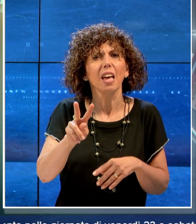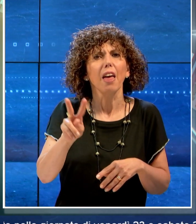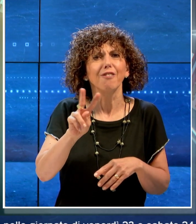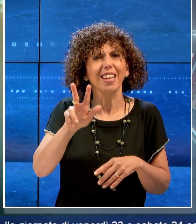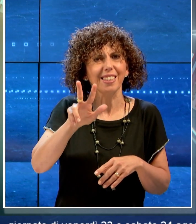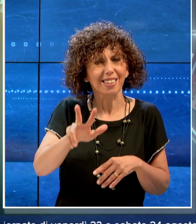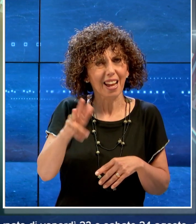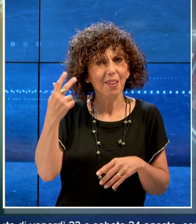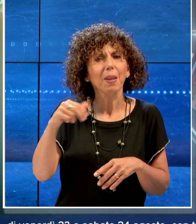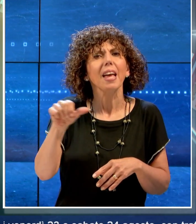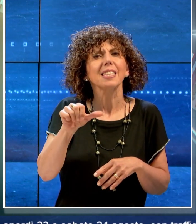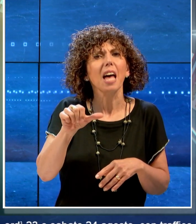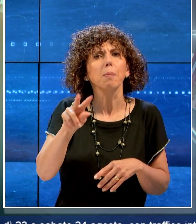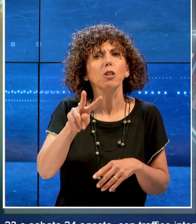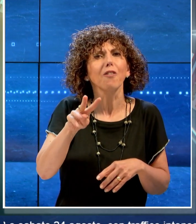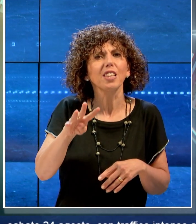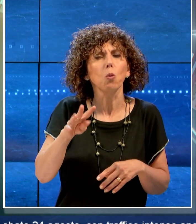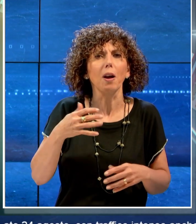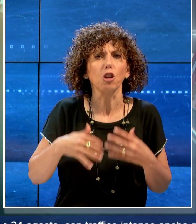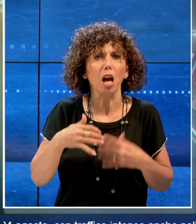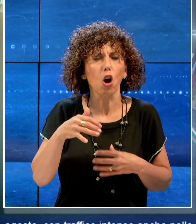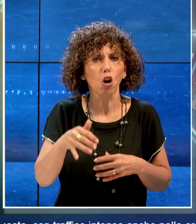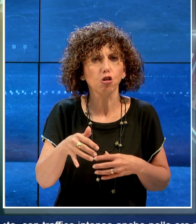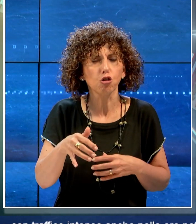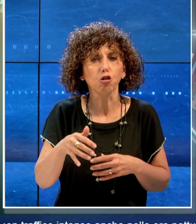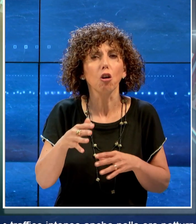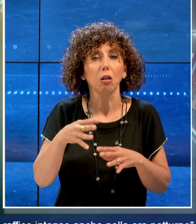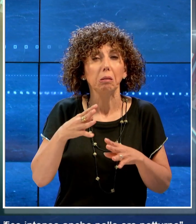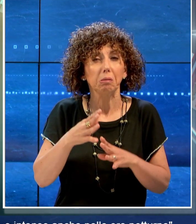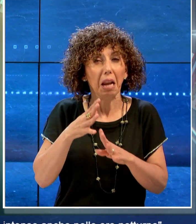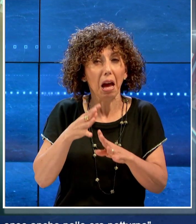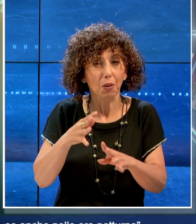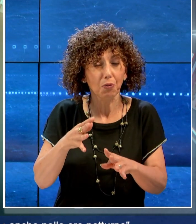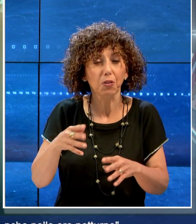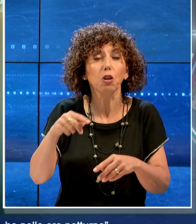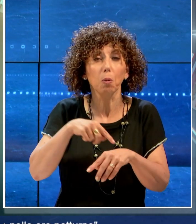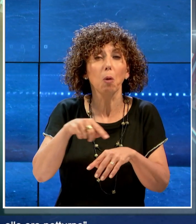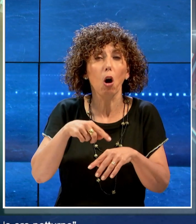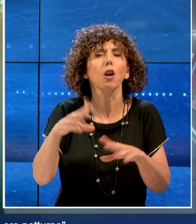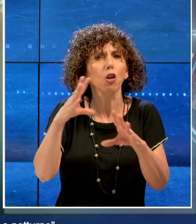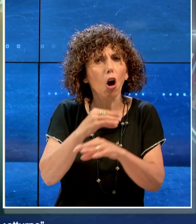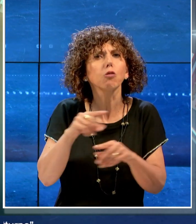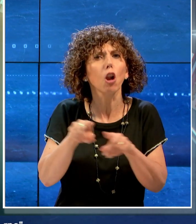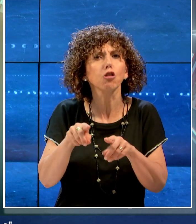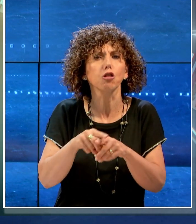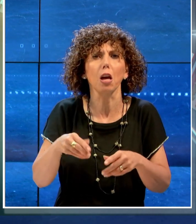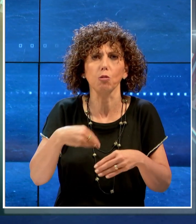e sabato 24 agosto, con traffico intenso anche nelle ore notturne.